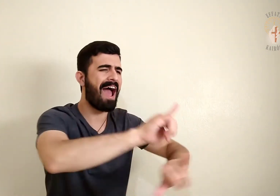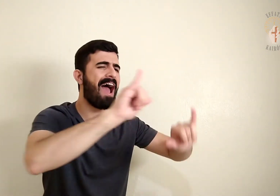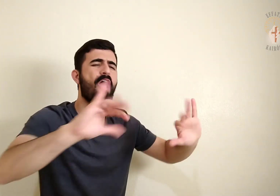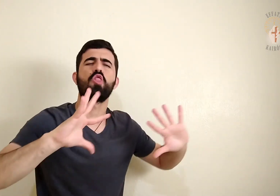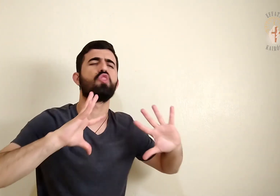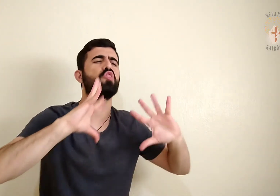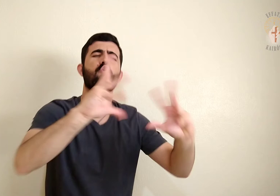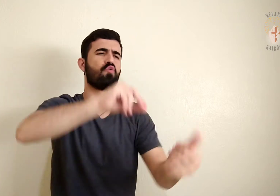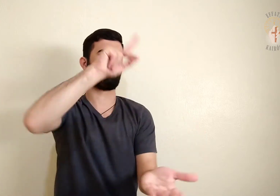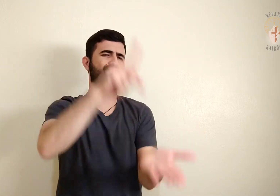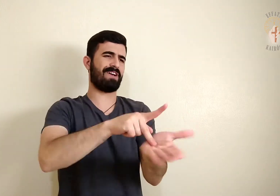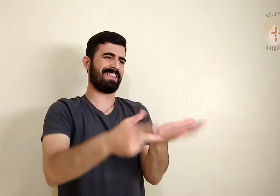à plena verdade.